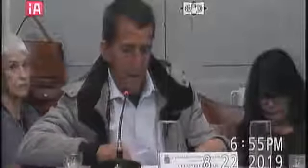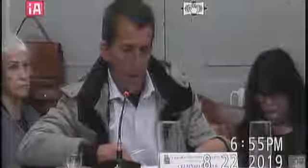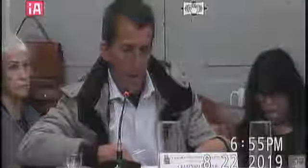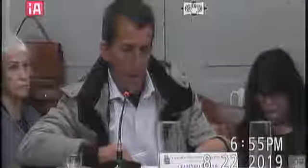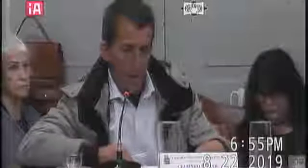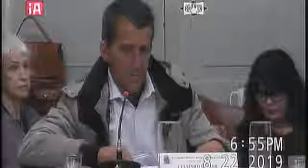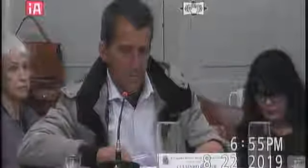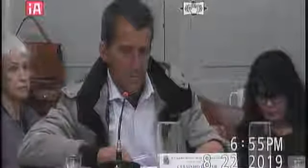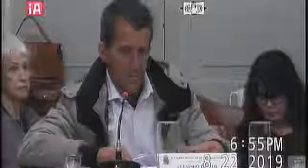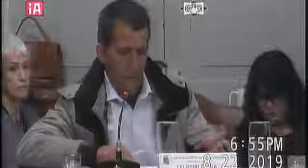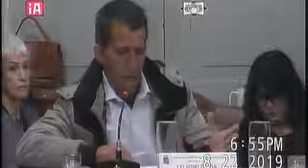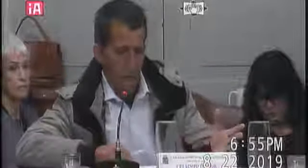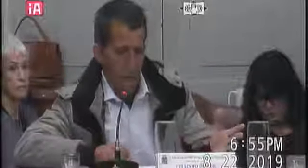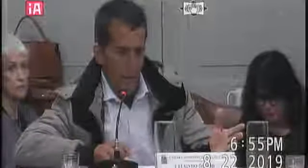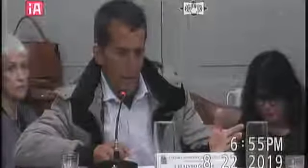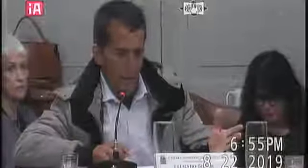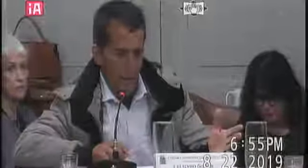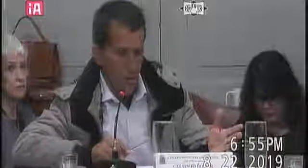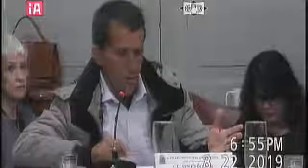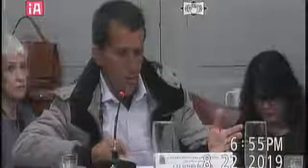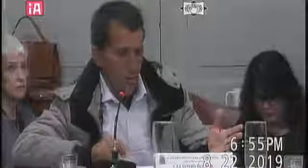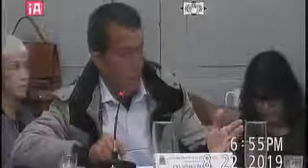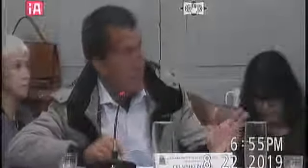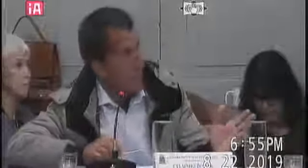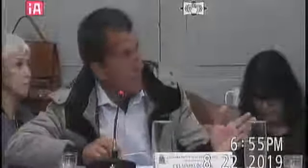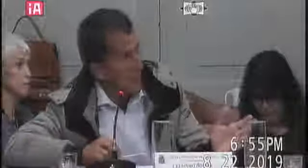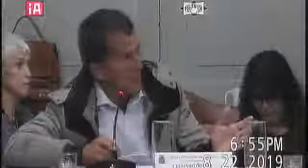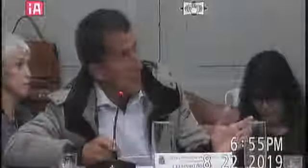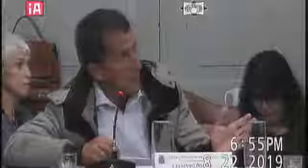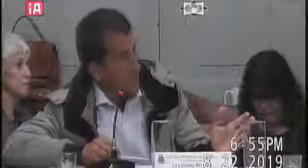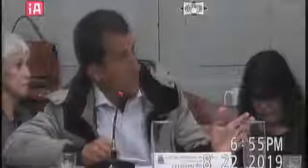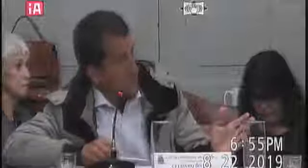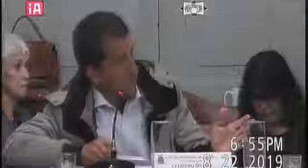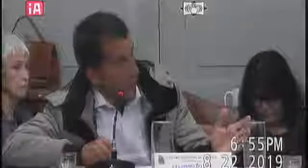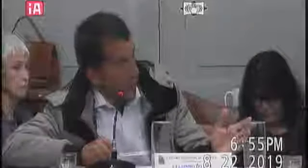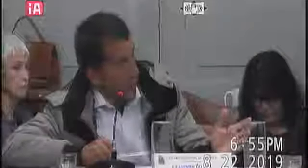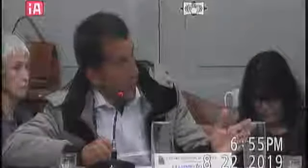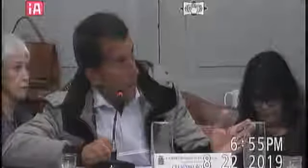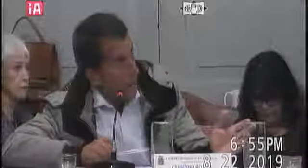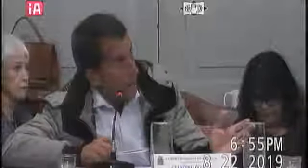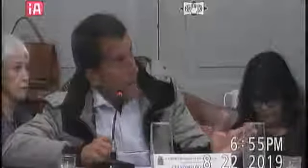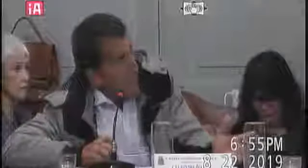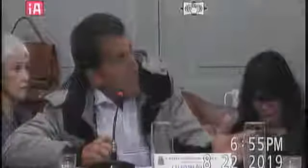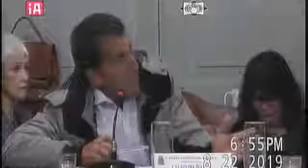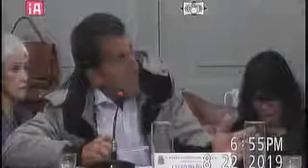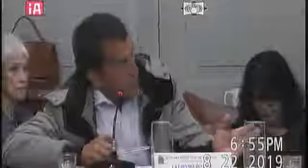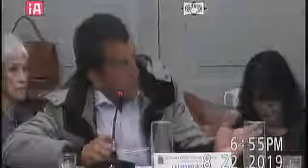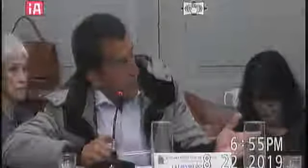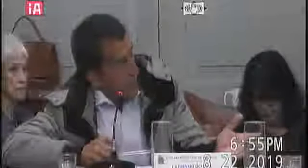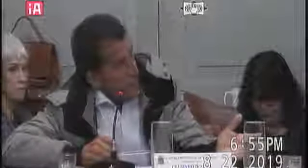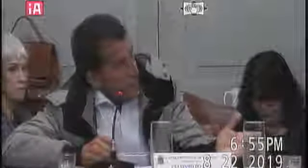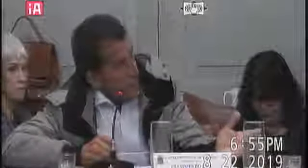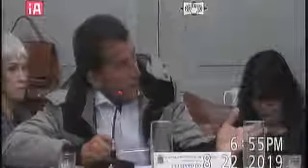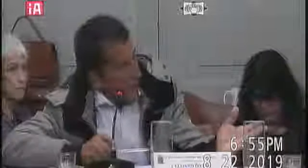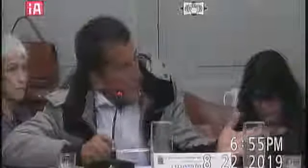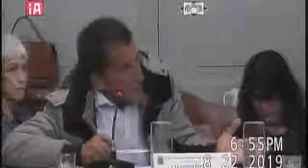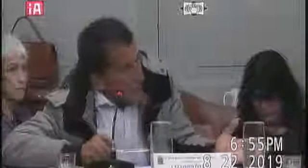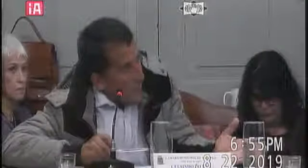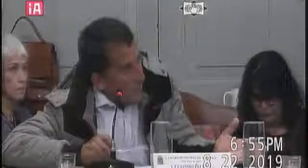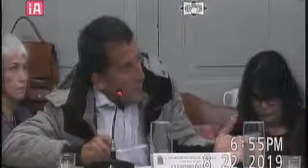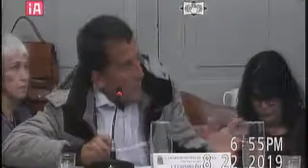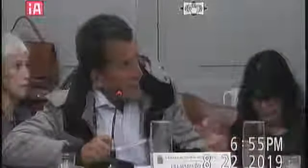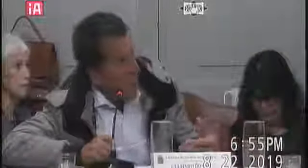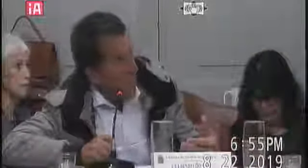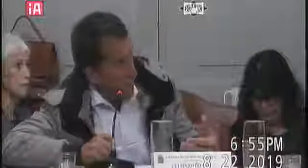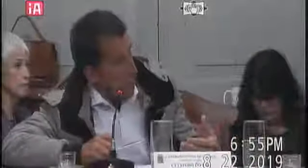agora vem se Deus quiser vem a obra da creche lá do Lopes eu tenho certeza se Deus quiser vai ser uma boa obra porque eu vou ser honesto com a senhora a obra do